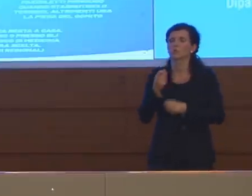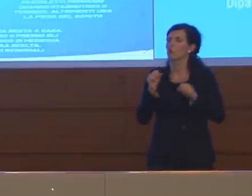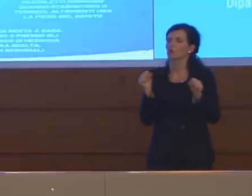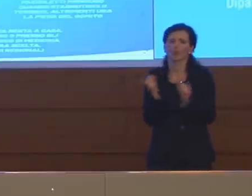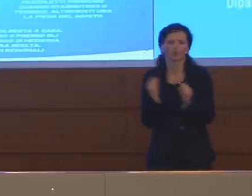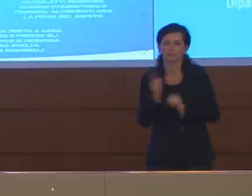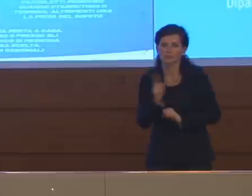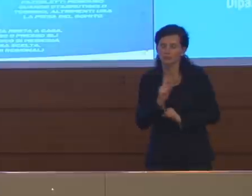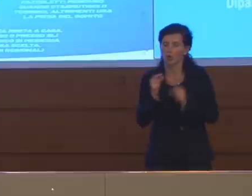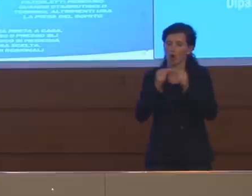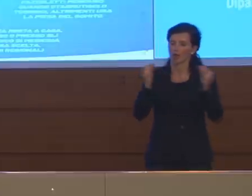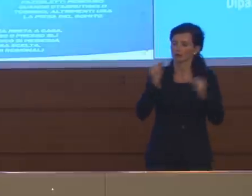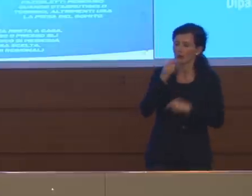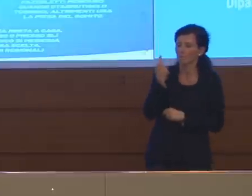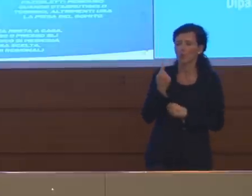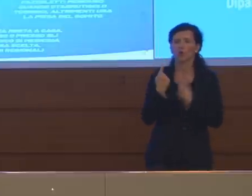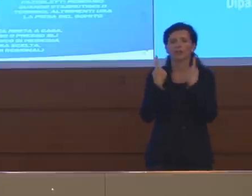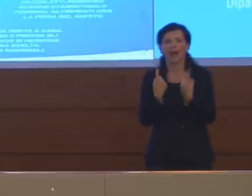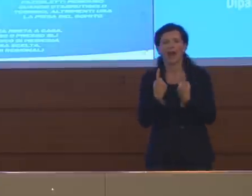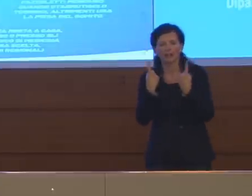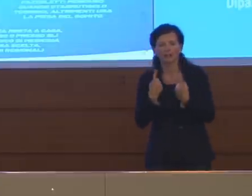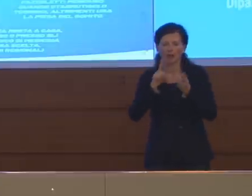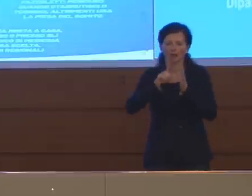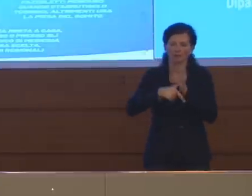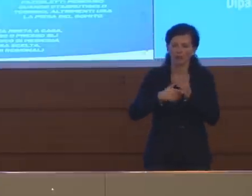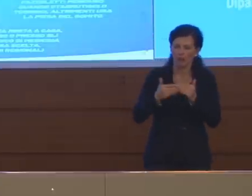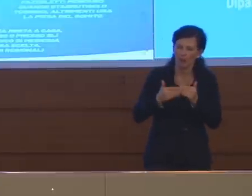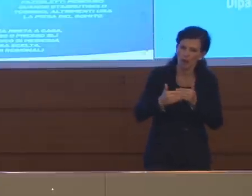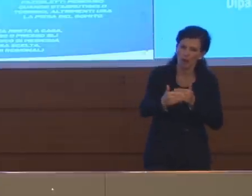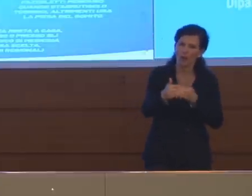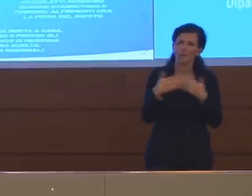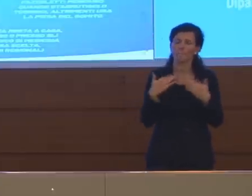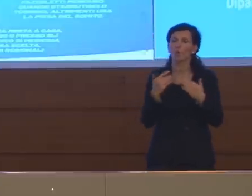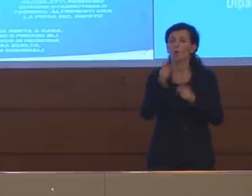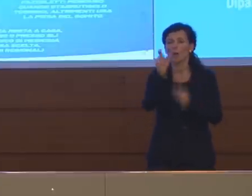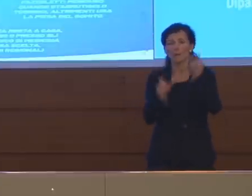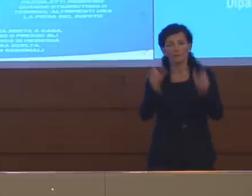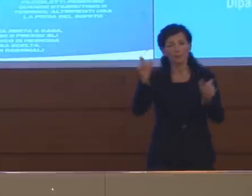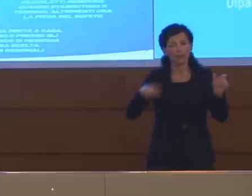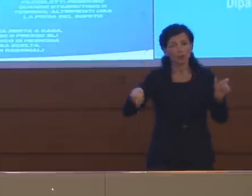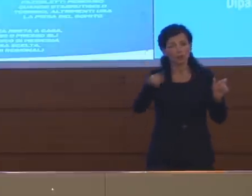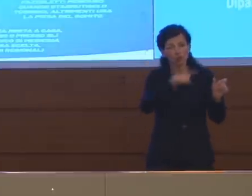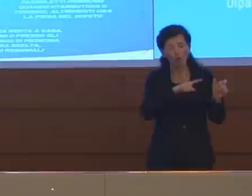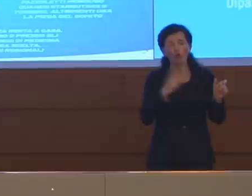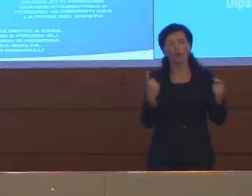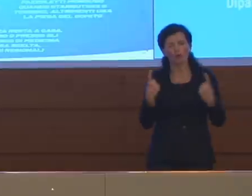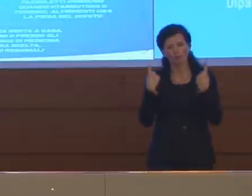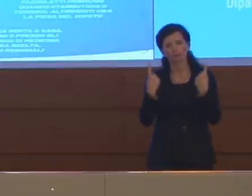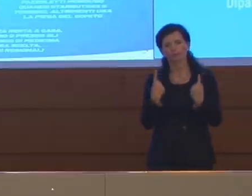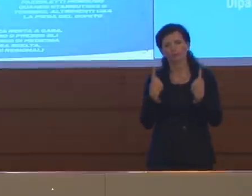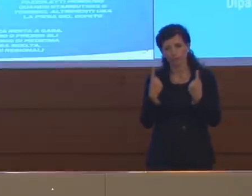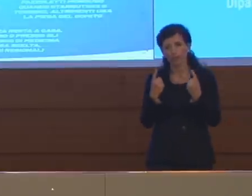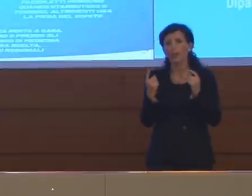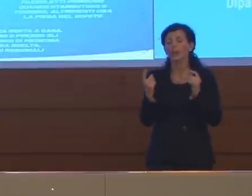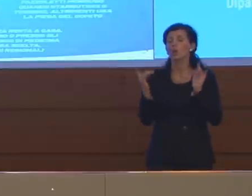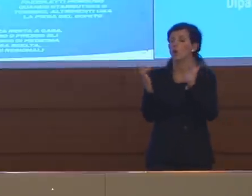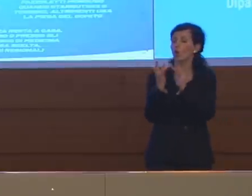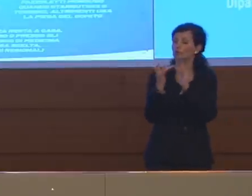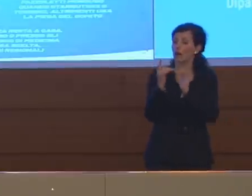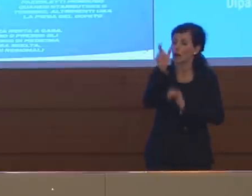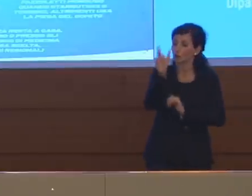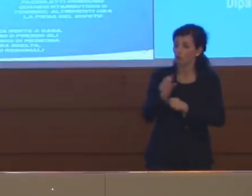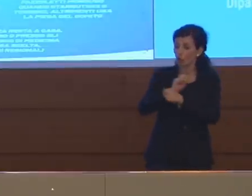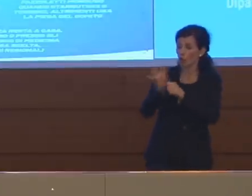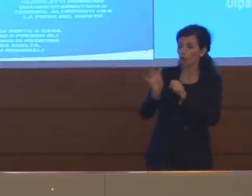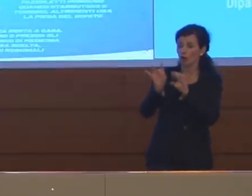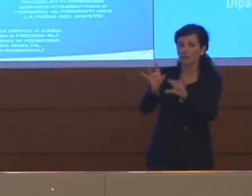possibile farli quindi attendono per per lungo tempo e parlo di persone comunque che sono persone che hanno avuto contatto con Positivial. Anche